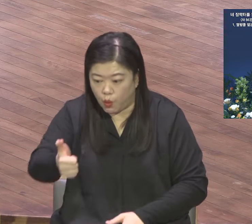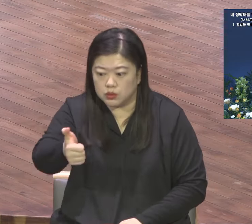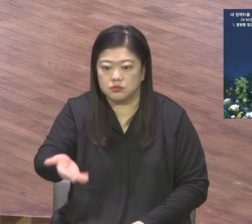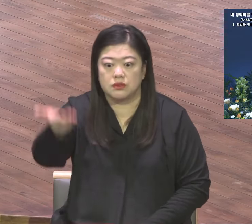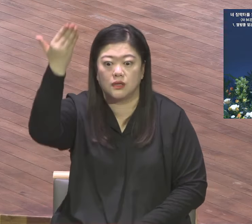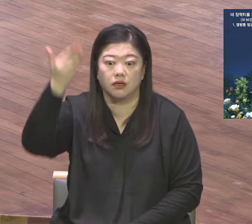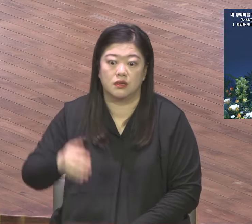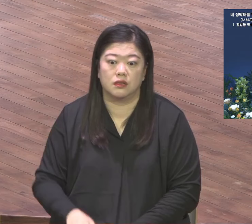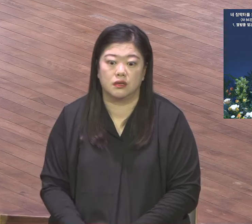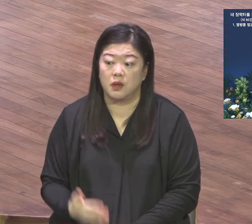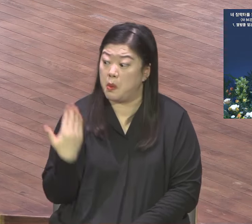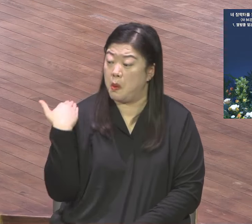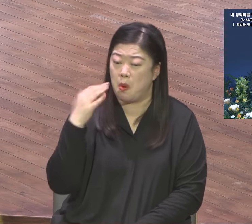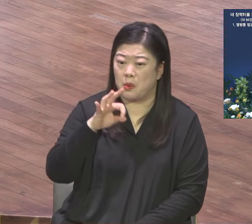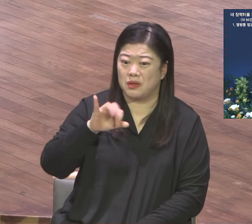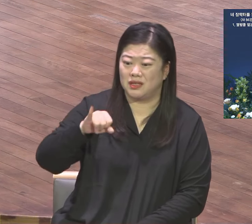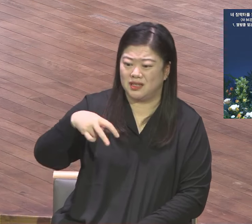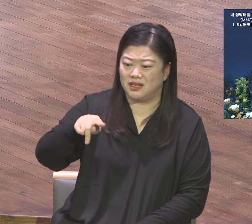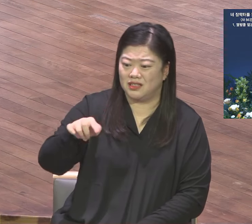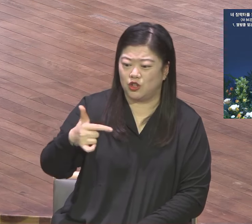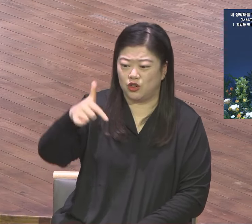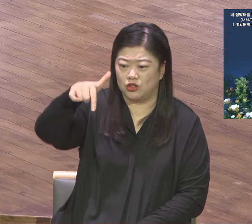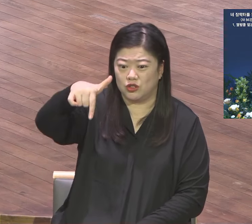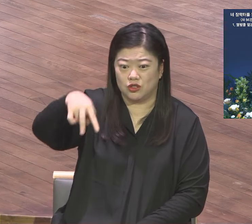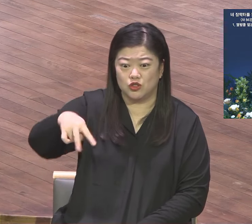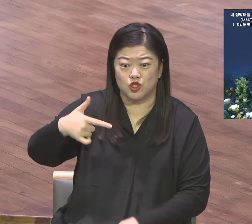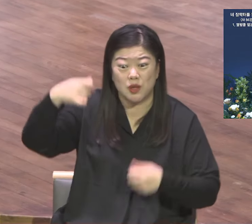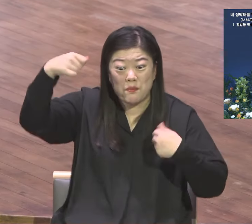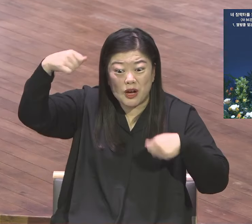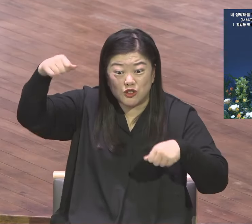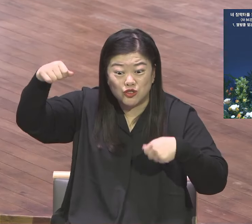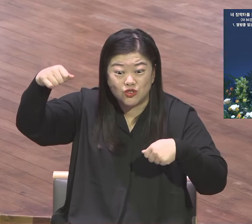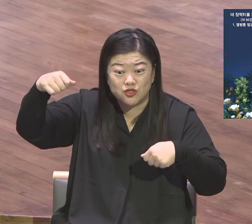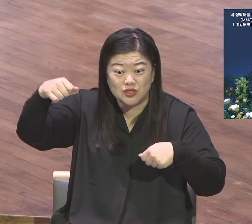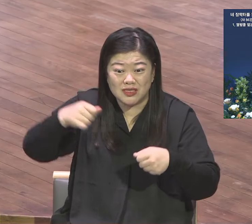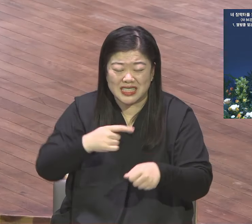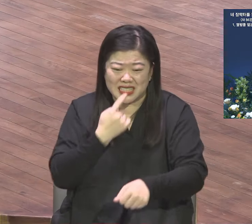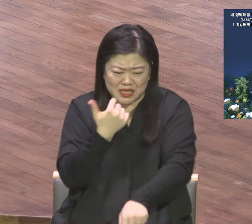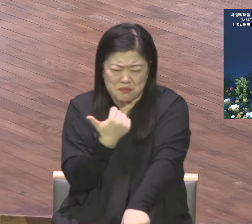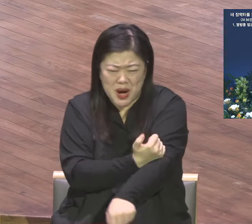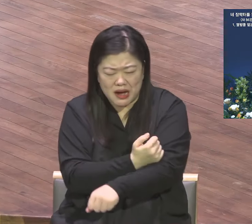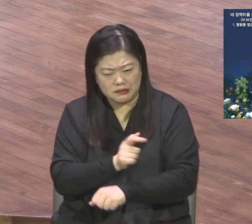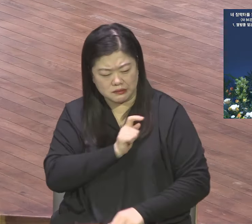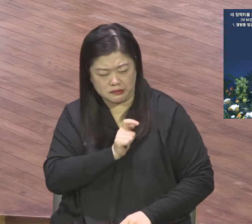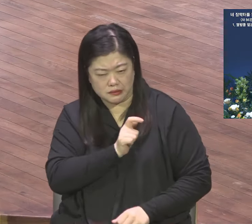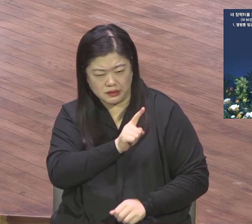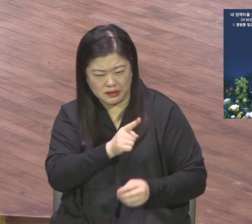복음을 알았으면 아무리 힘든 일이 생겨도 아무리 자존심 상해도 자살하겠어요